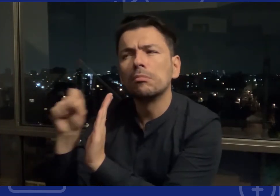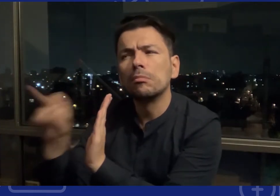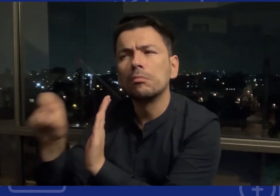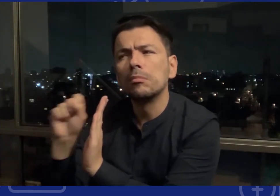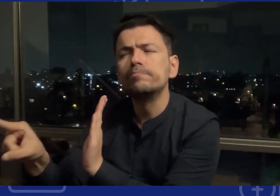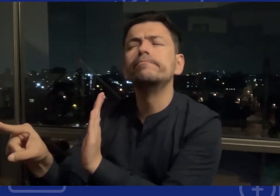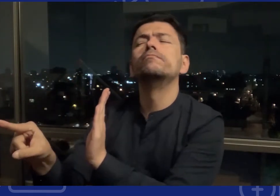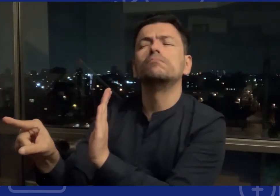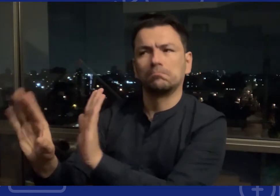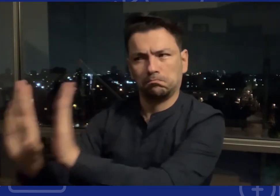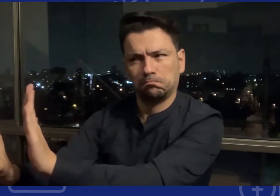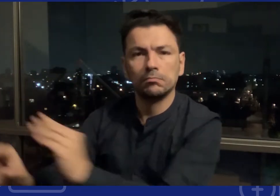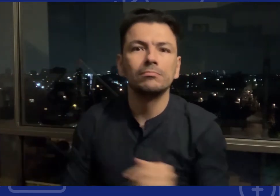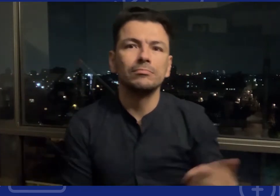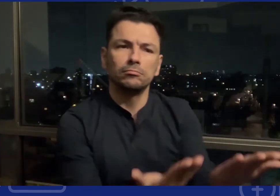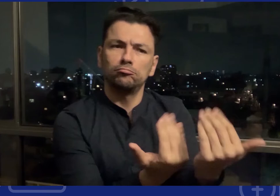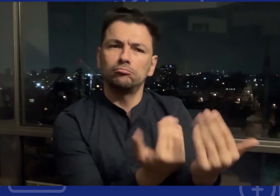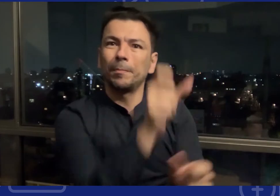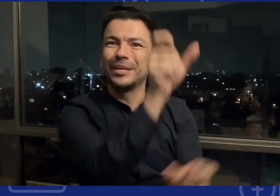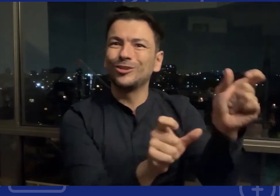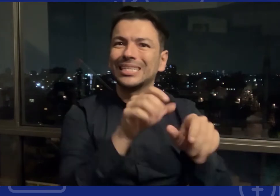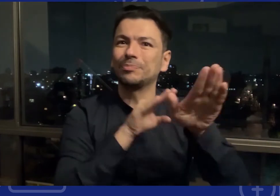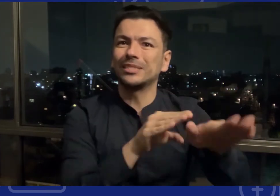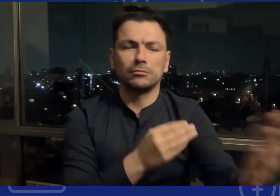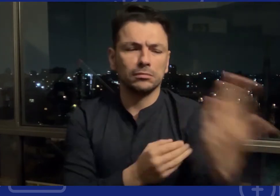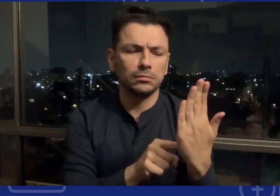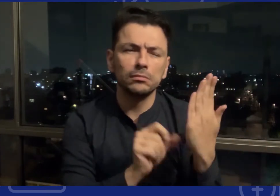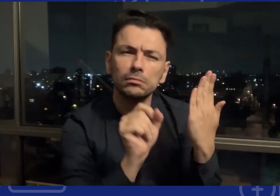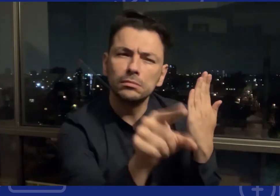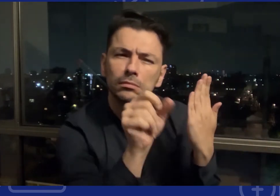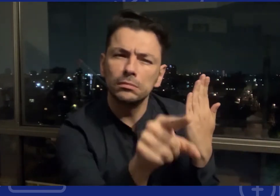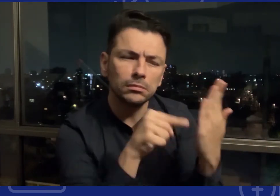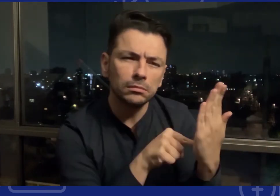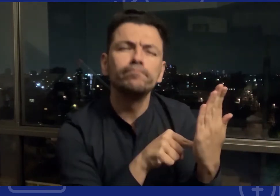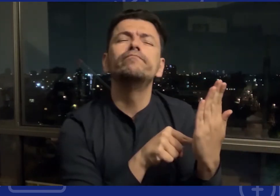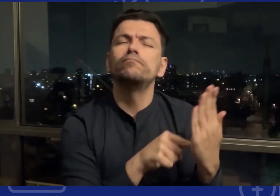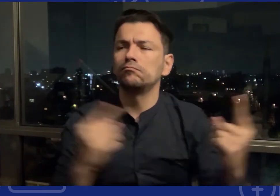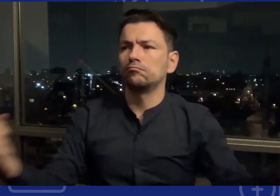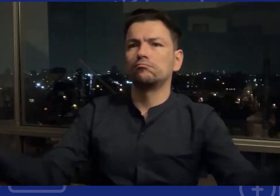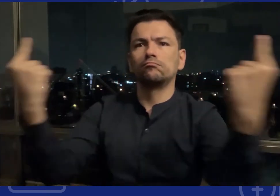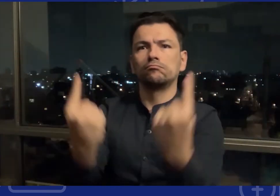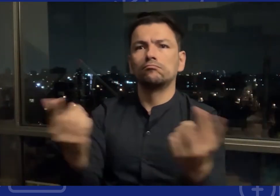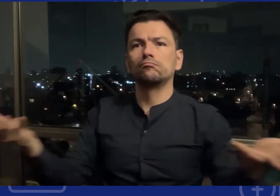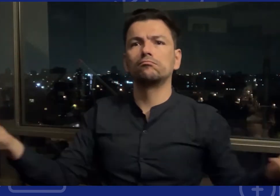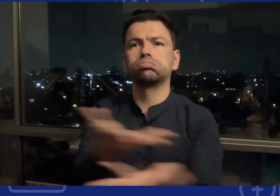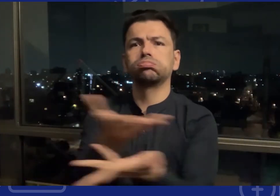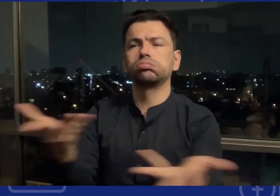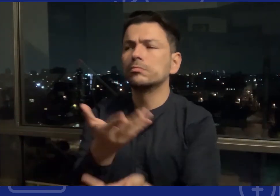del gobierno y se cuenta por representación de las organizaciones de personas con discapacidad y desde allí se toman ciertas